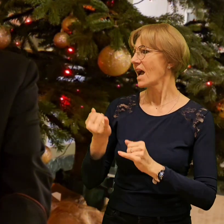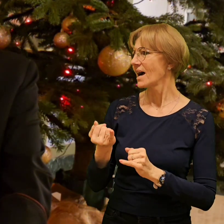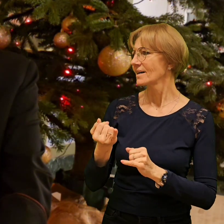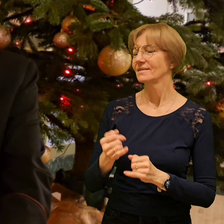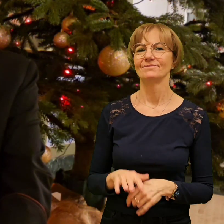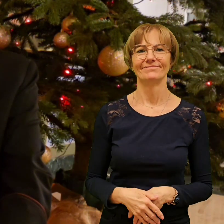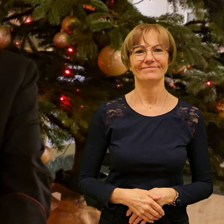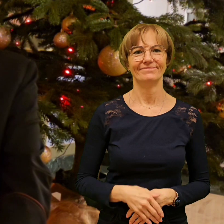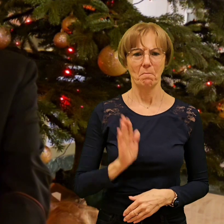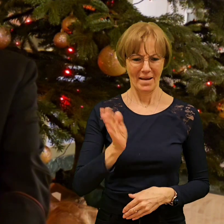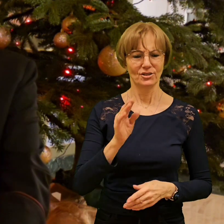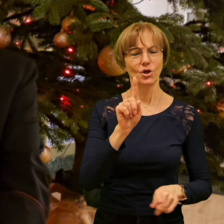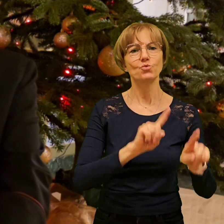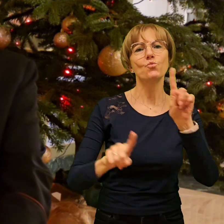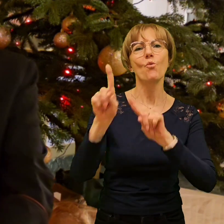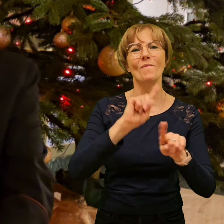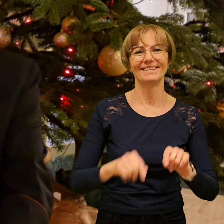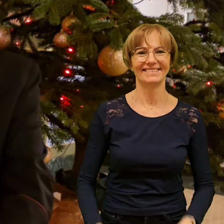telewizji. A, doskonale.